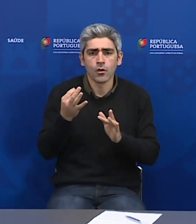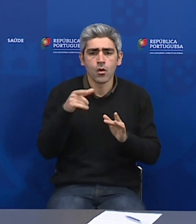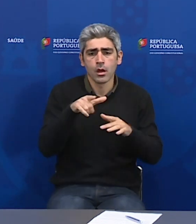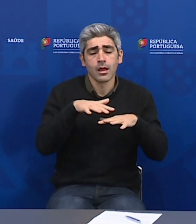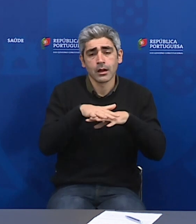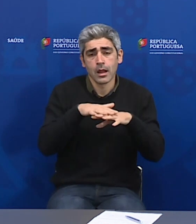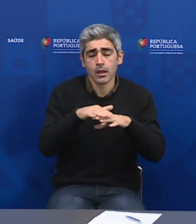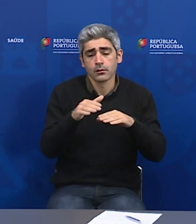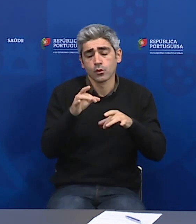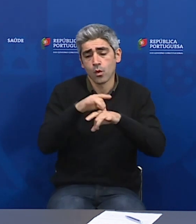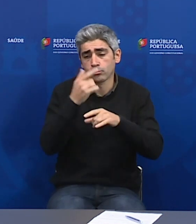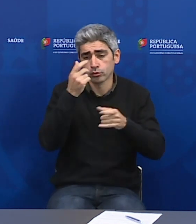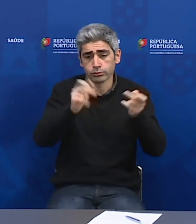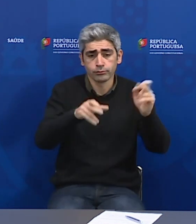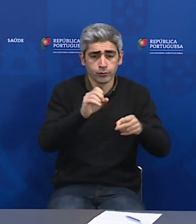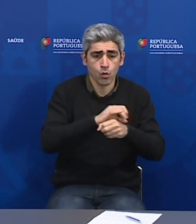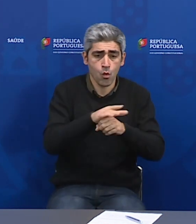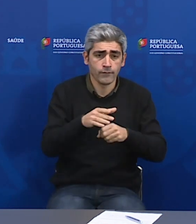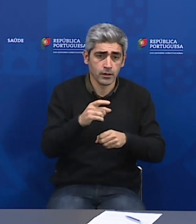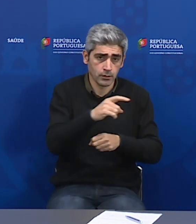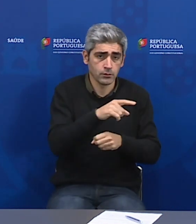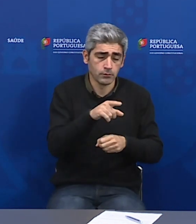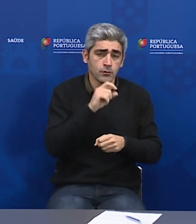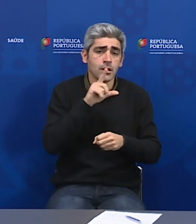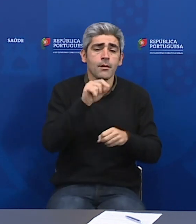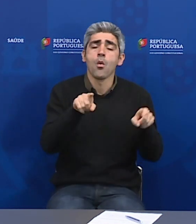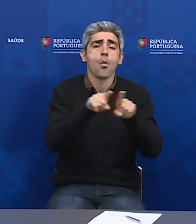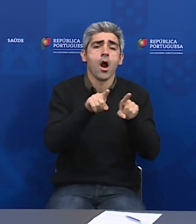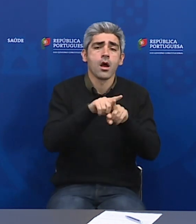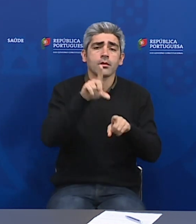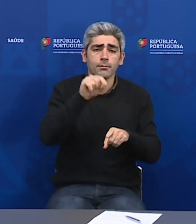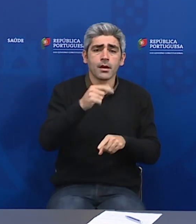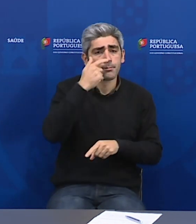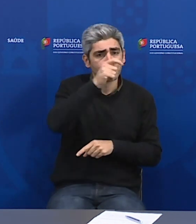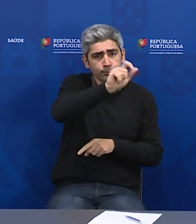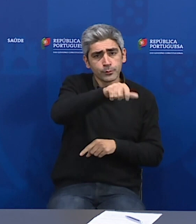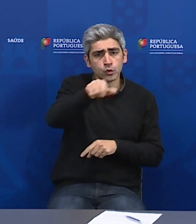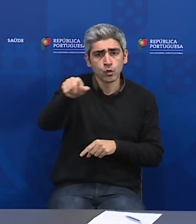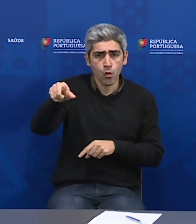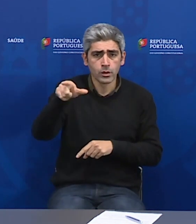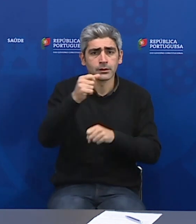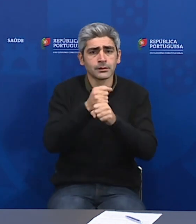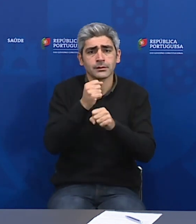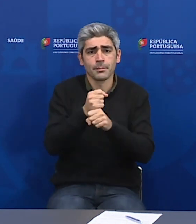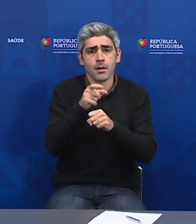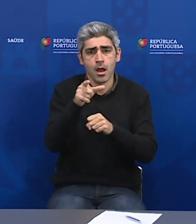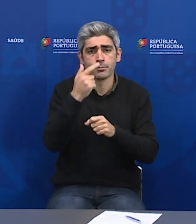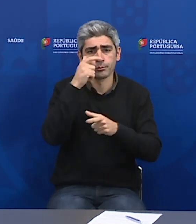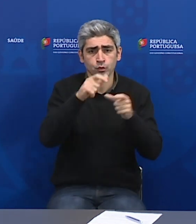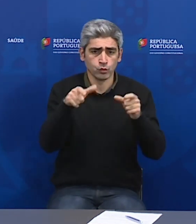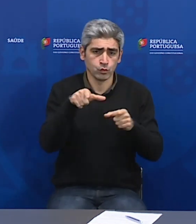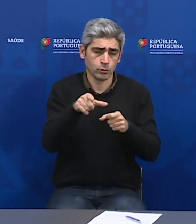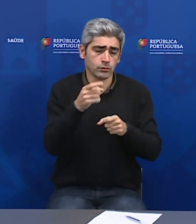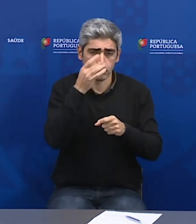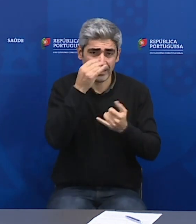doentes Covid, tal e qual como também para pessoas que trabalham com estas populações mais